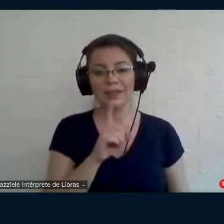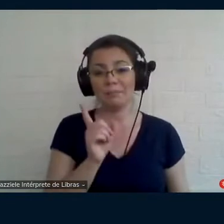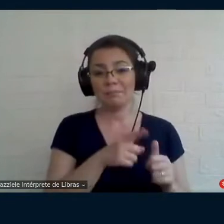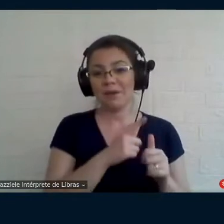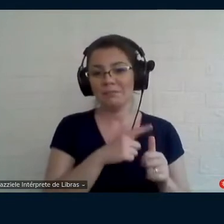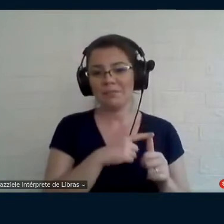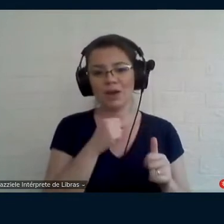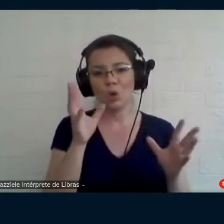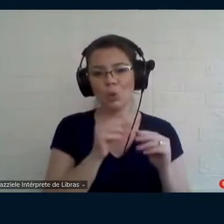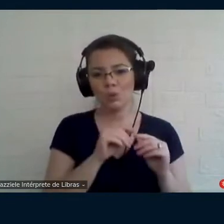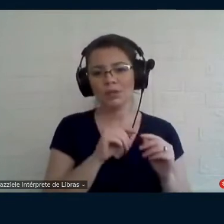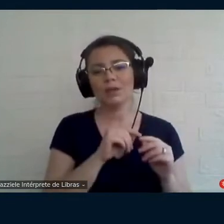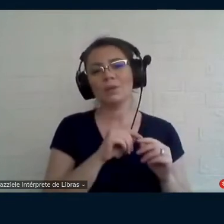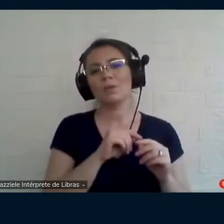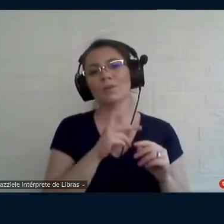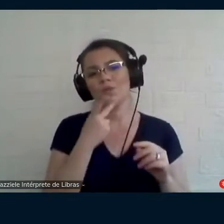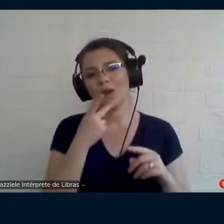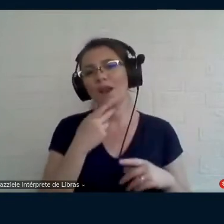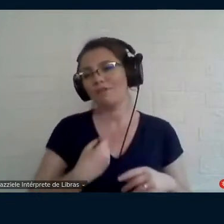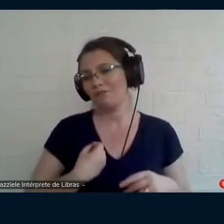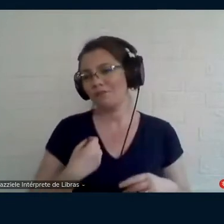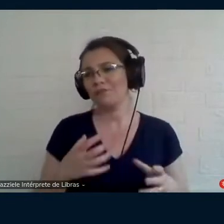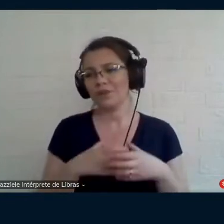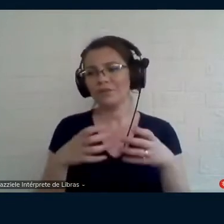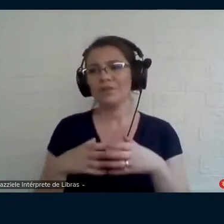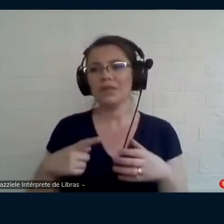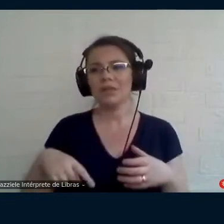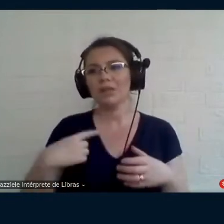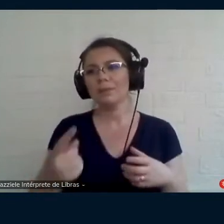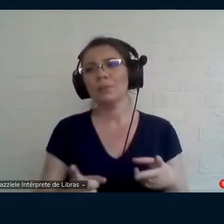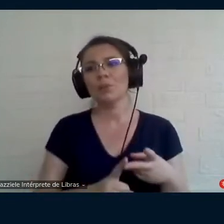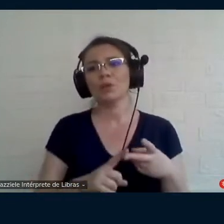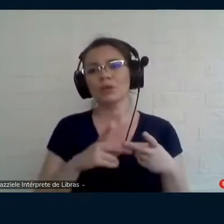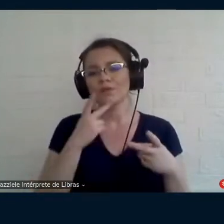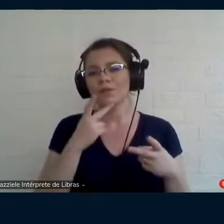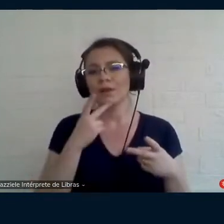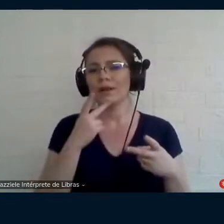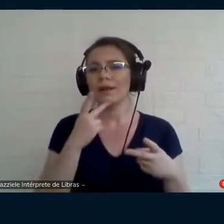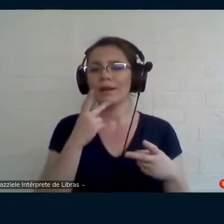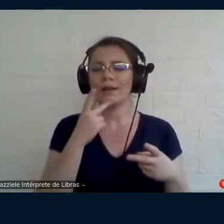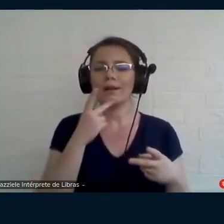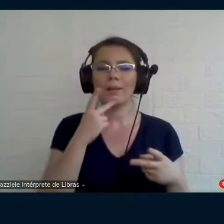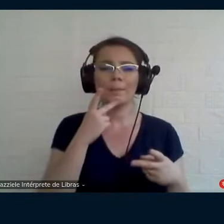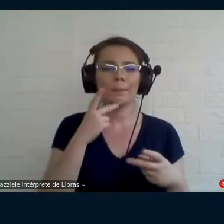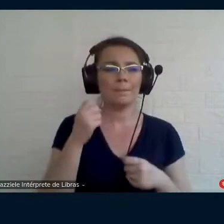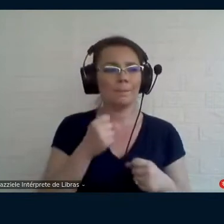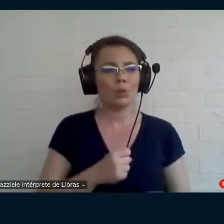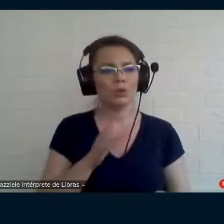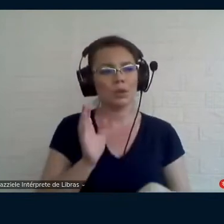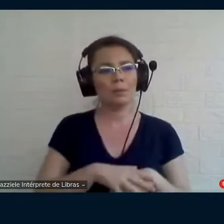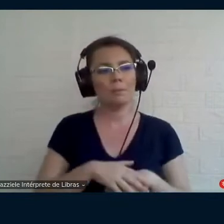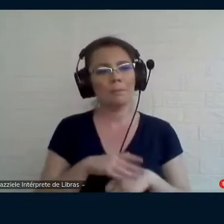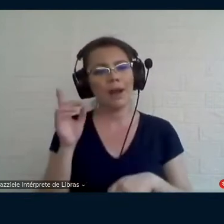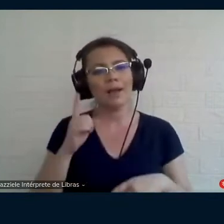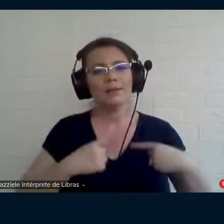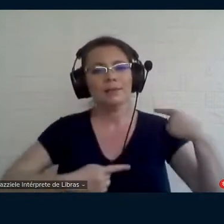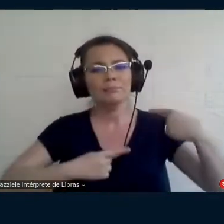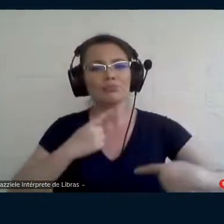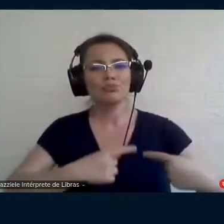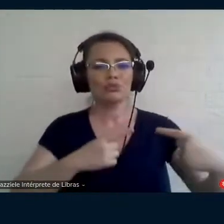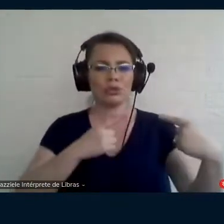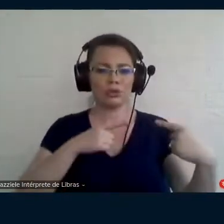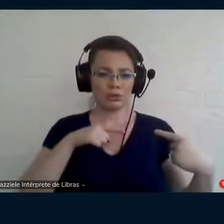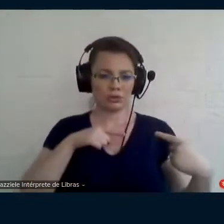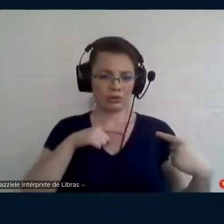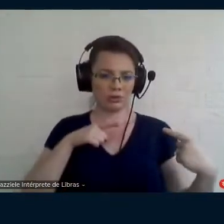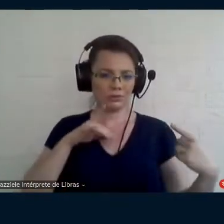conclusão que fala das vivências e depois que você faz também uma posição toma uma posição mais política em relação